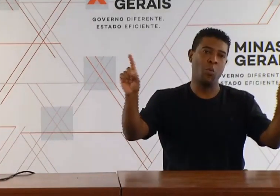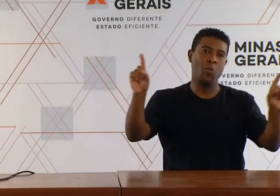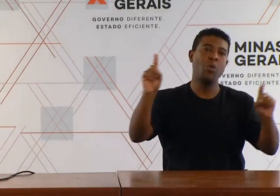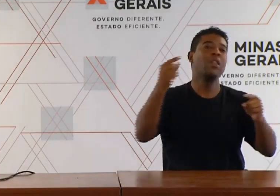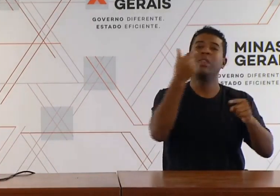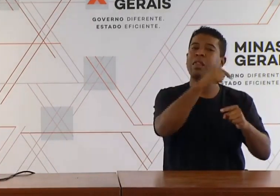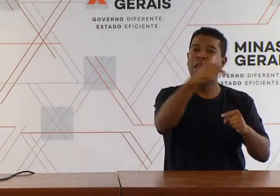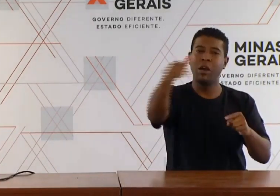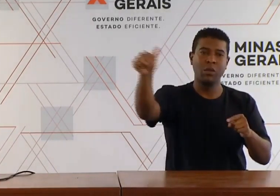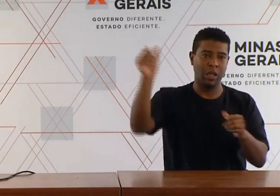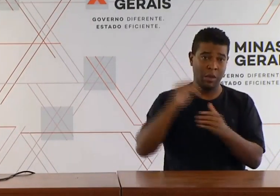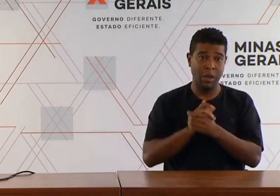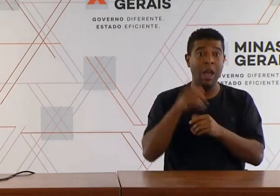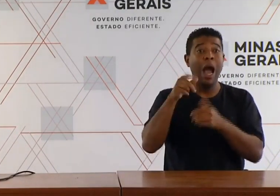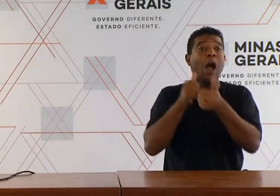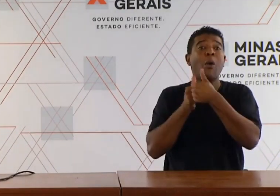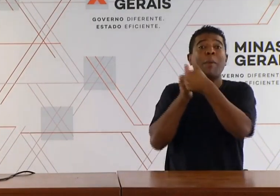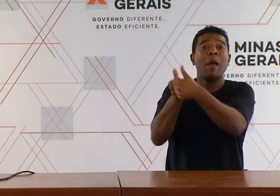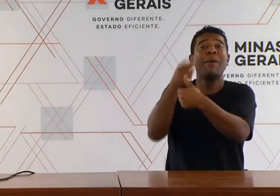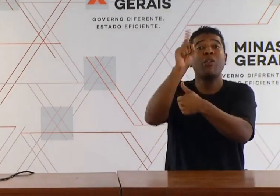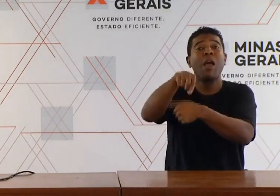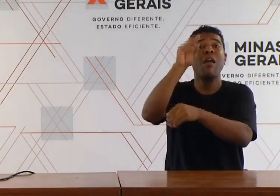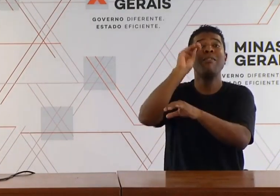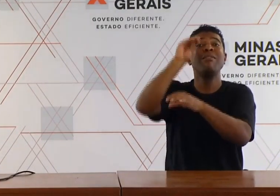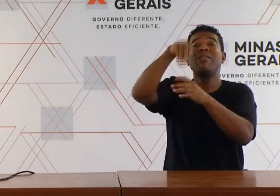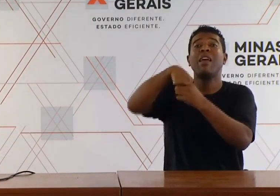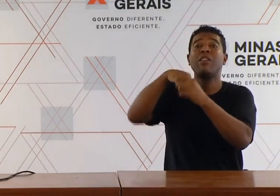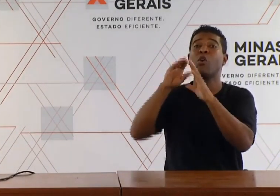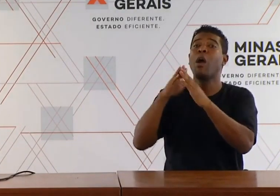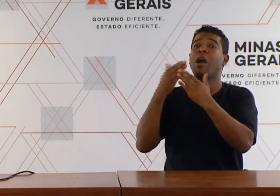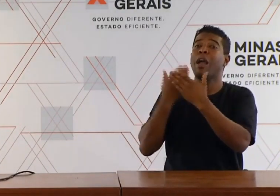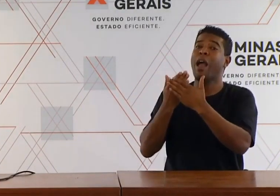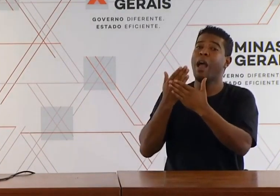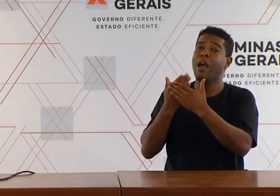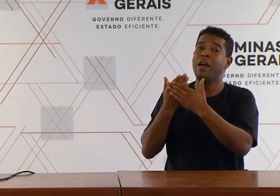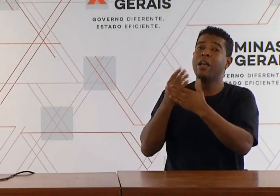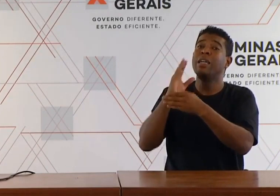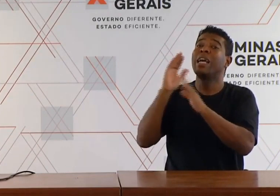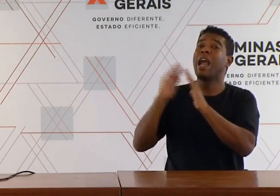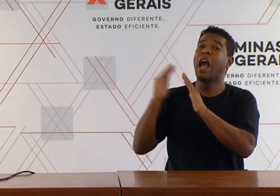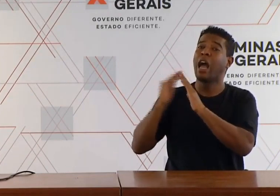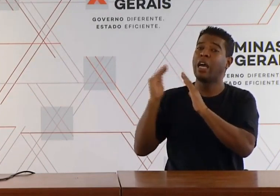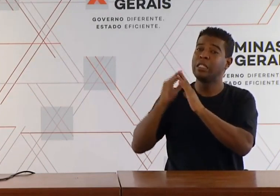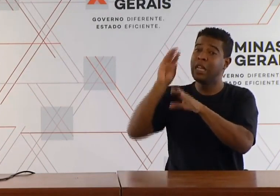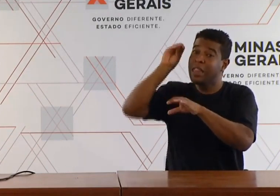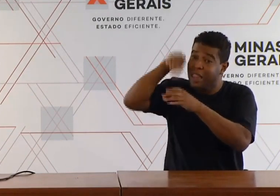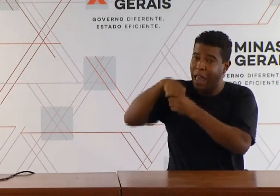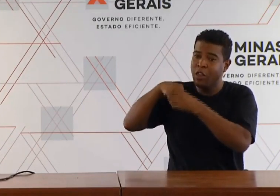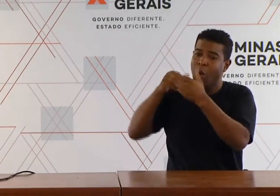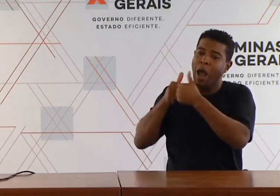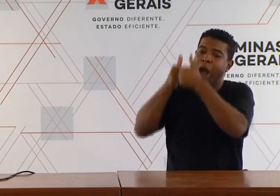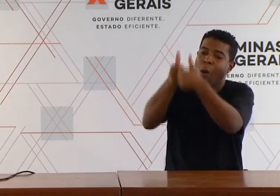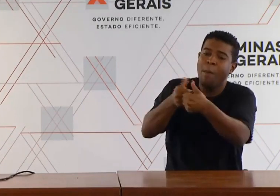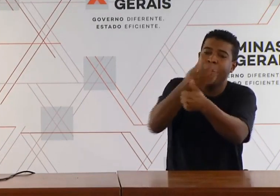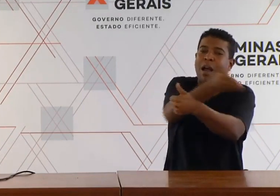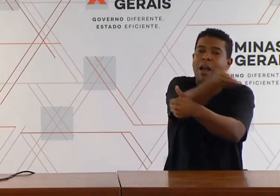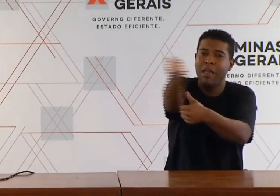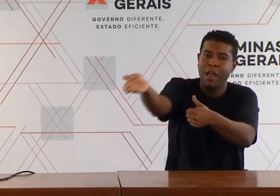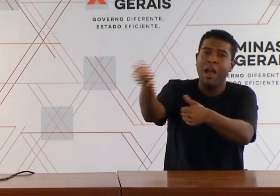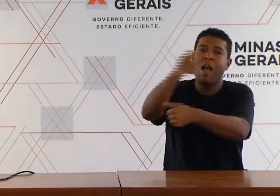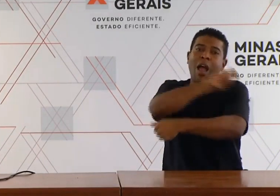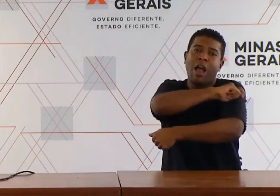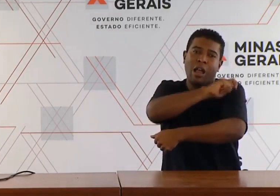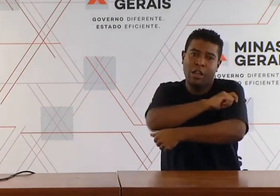suas residências. Mas o que a gente fez agora que nos deu grande certeza de que há um cumprimento à